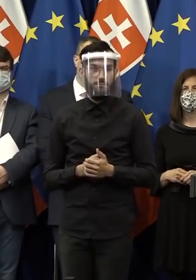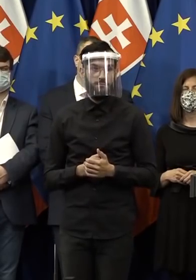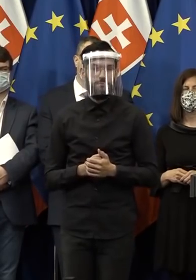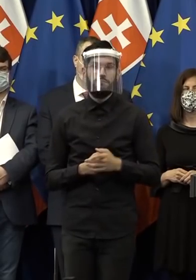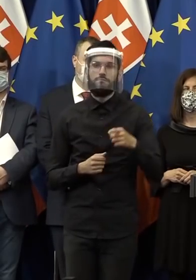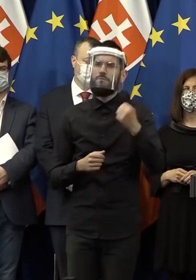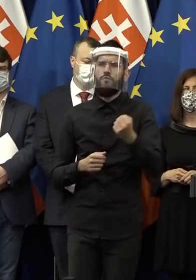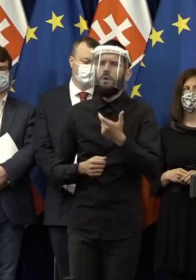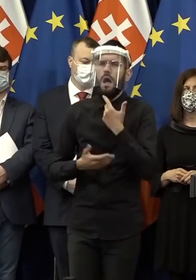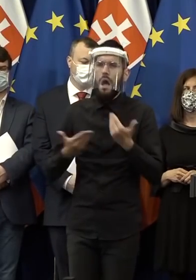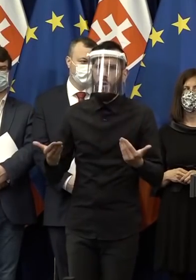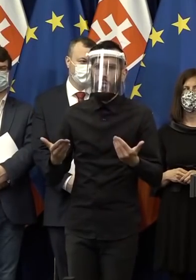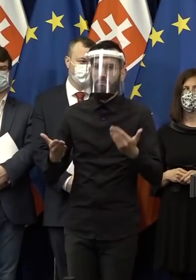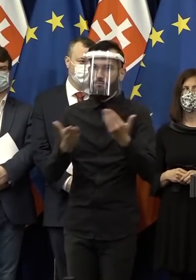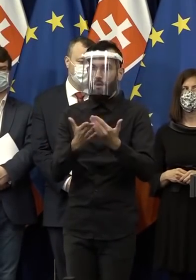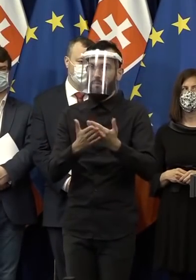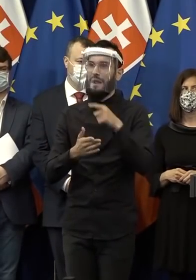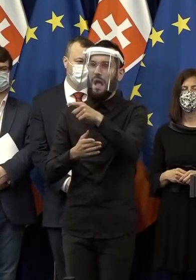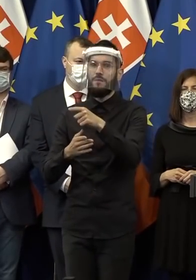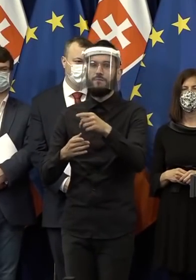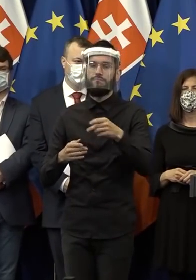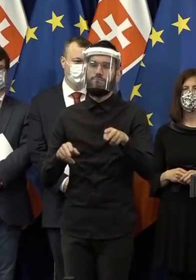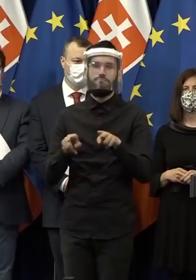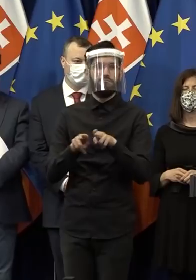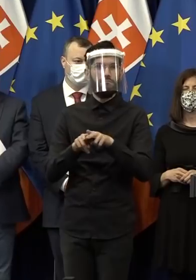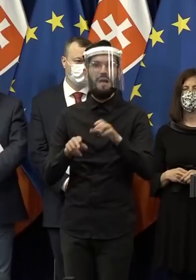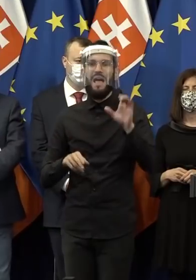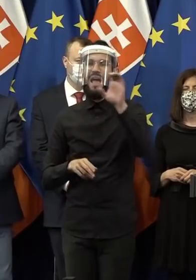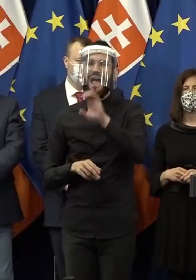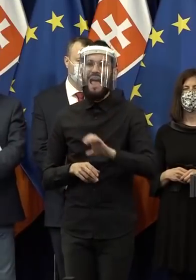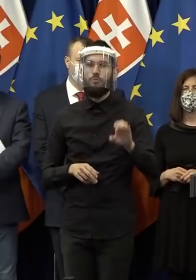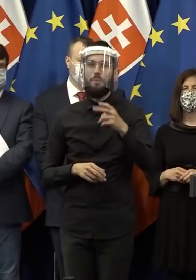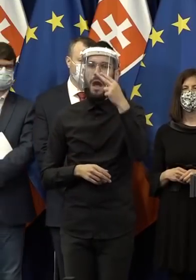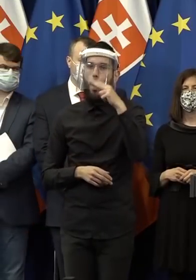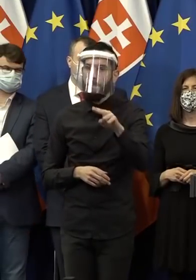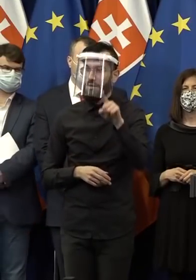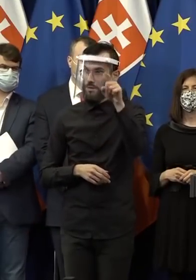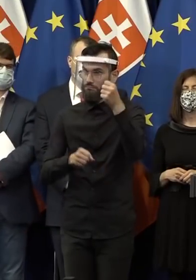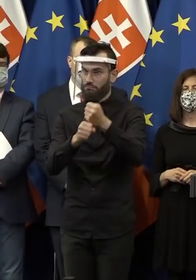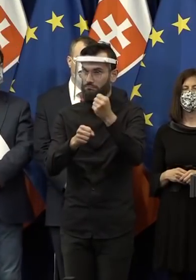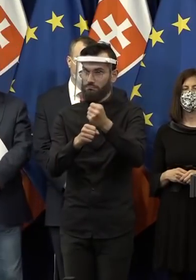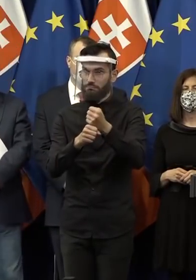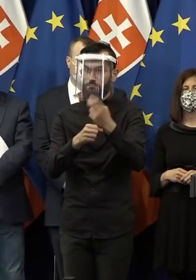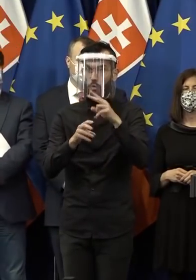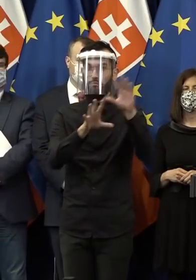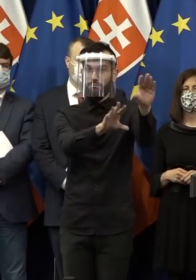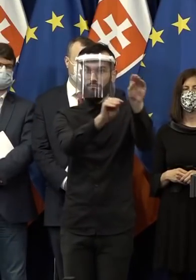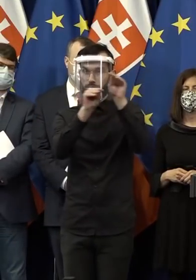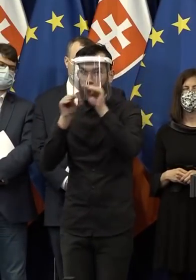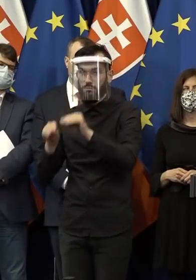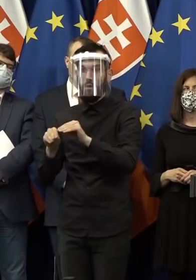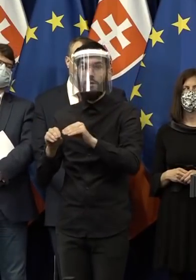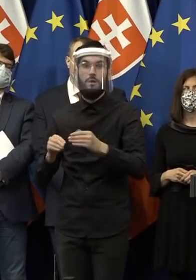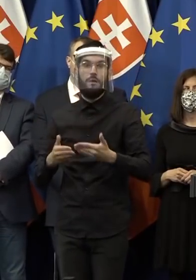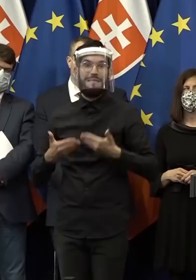Fungovalo by to podobne, ako fungujú iniciatívy na úrovni Európskej komisie, ktoré môžeme preniesť aj na národnú